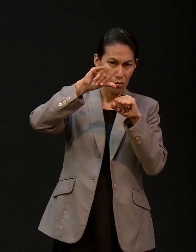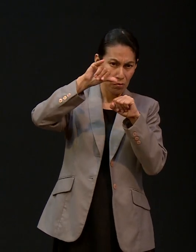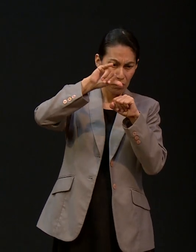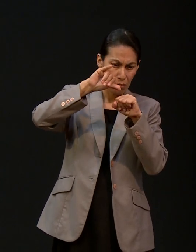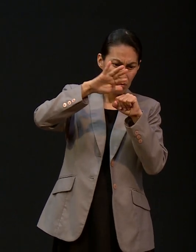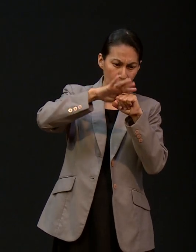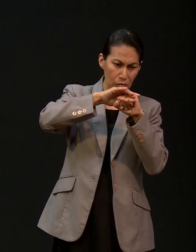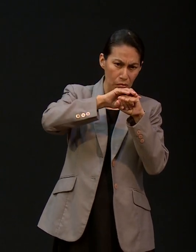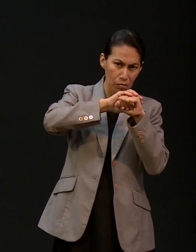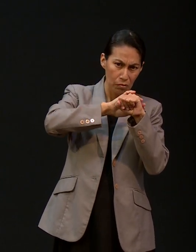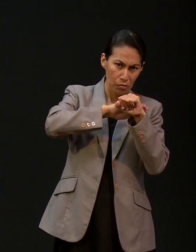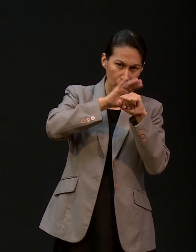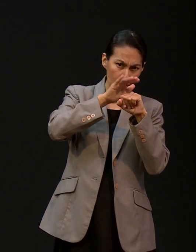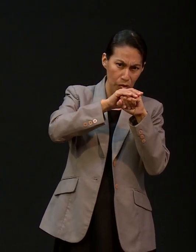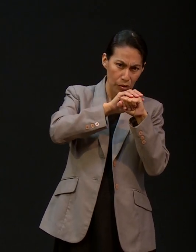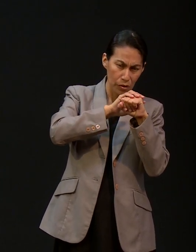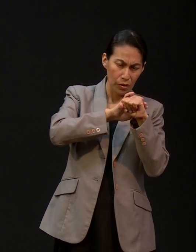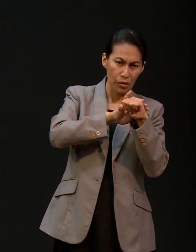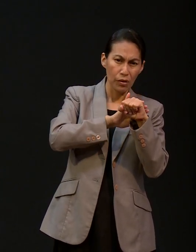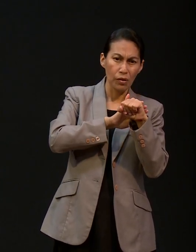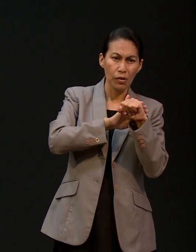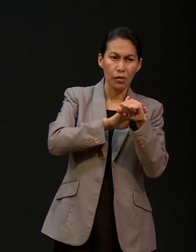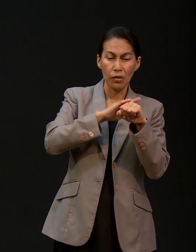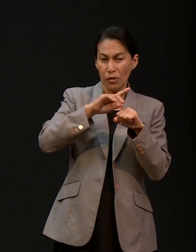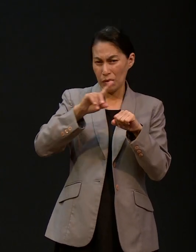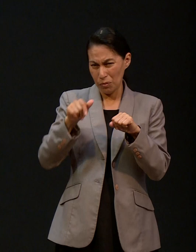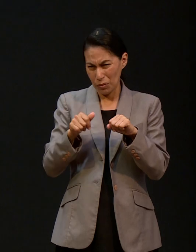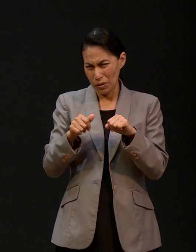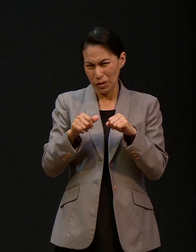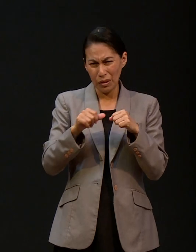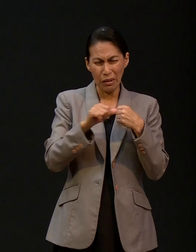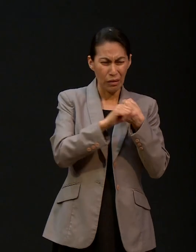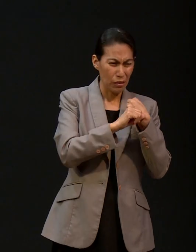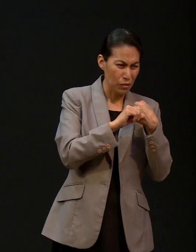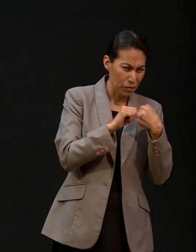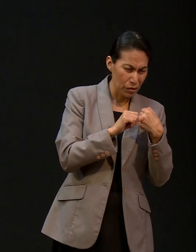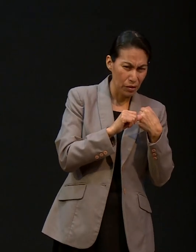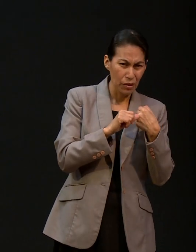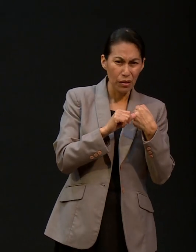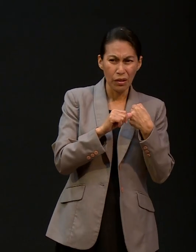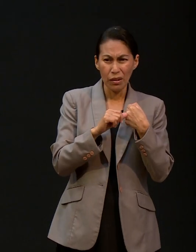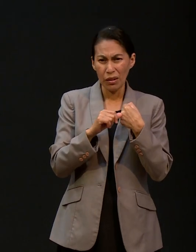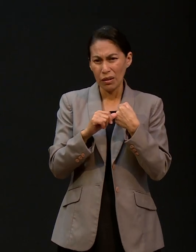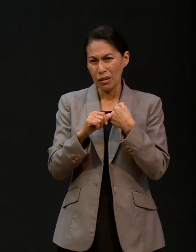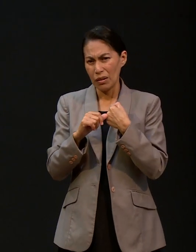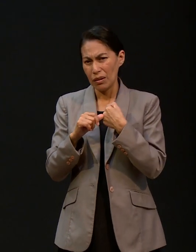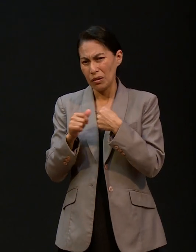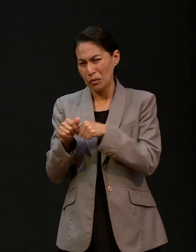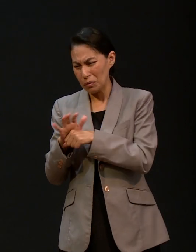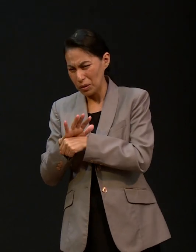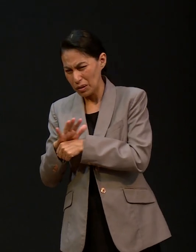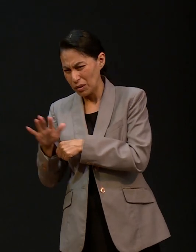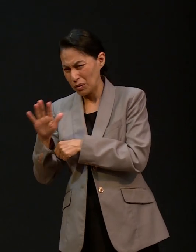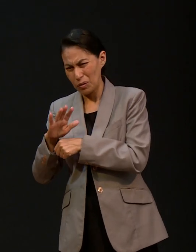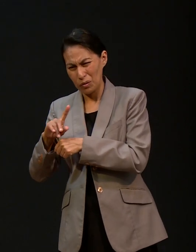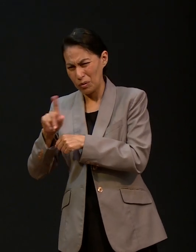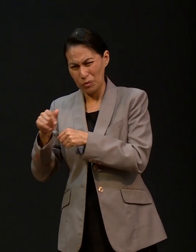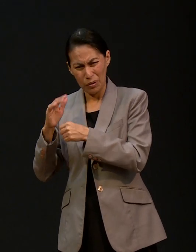después de que de pasar todas estas cirugías, lo ungieron porque pues